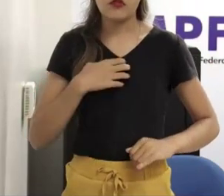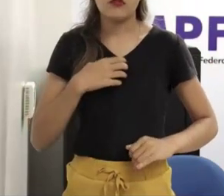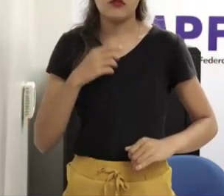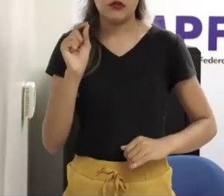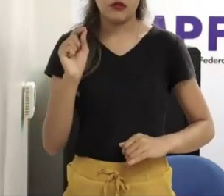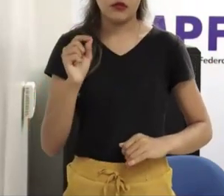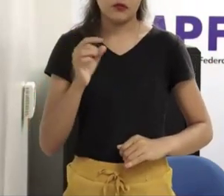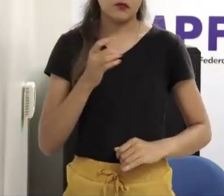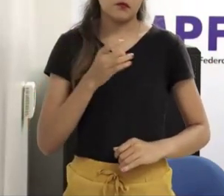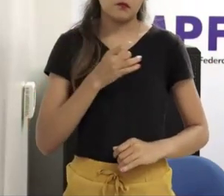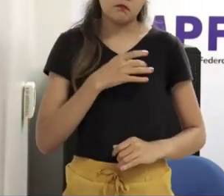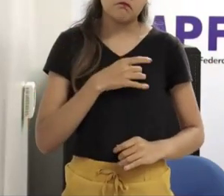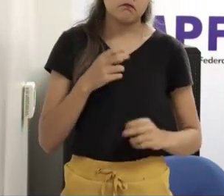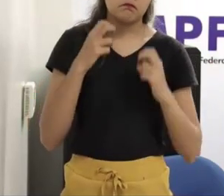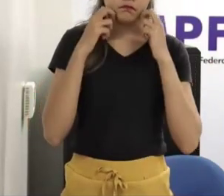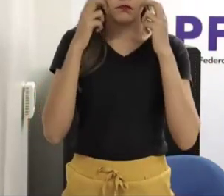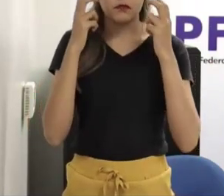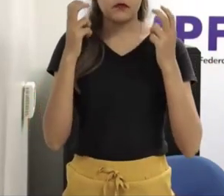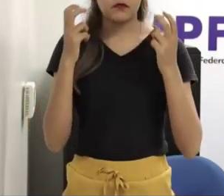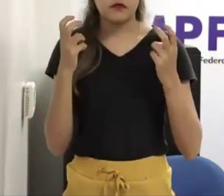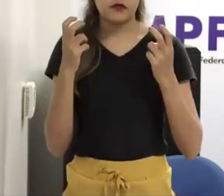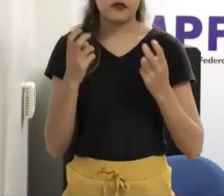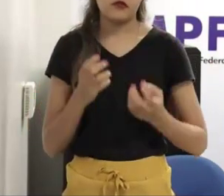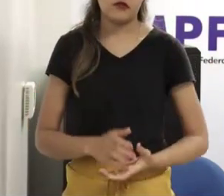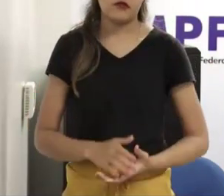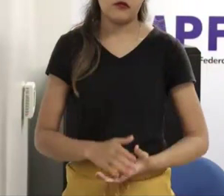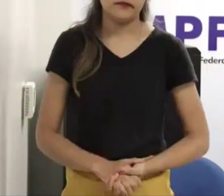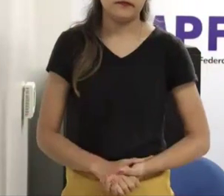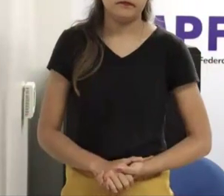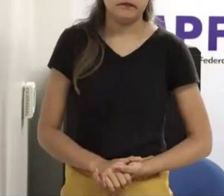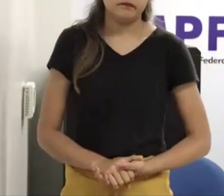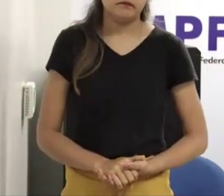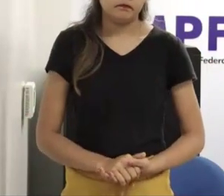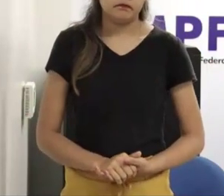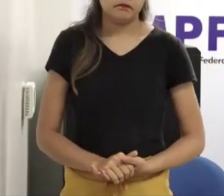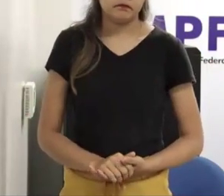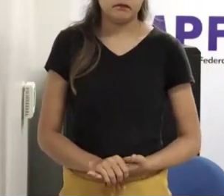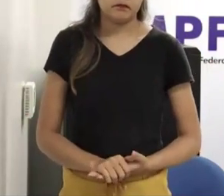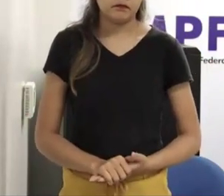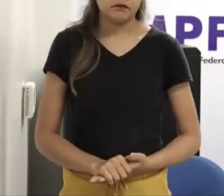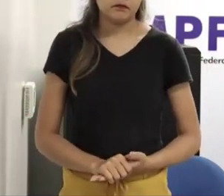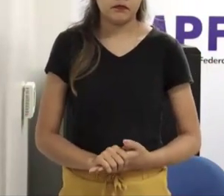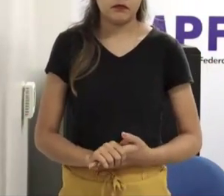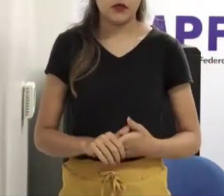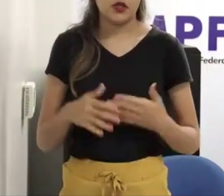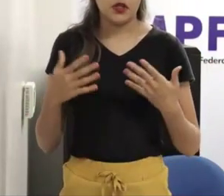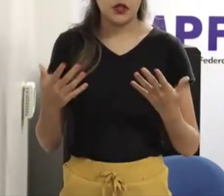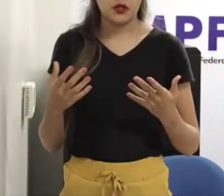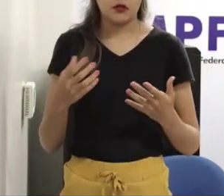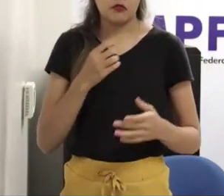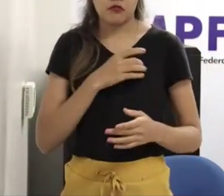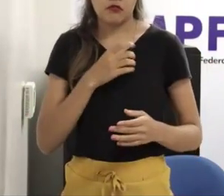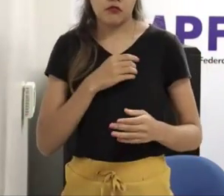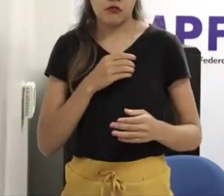né? Então, isso é mais um fator inibitório de uma denúncia, né? E, por fim, eu até